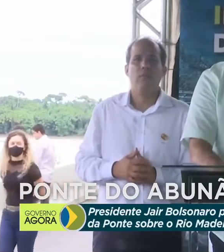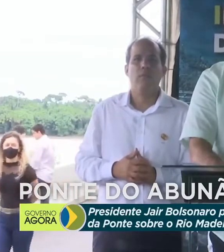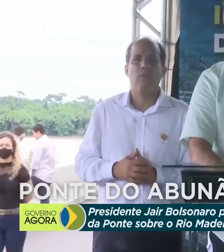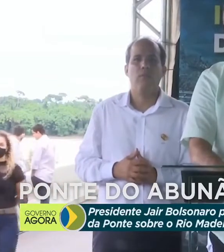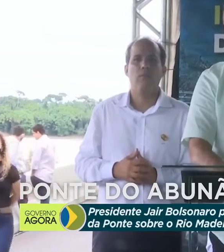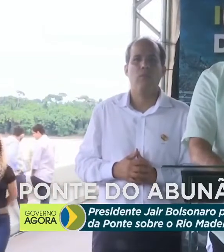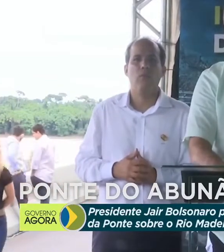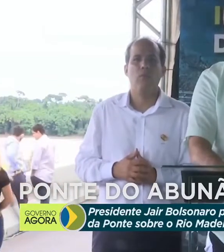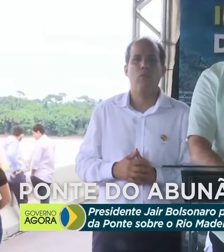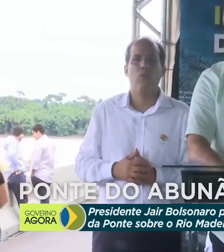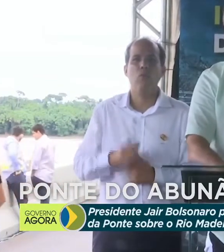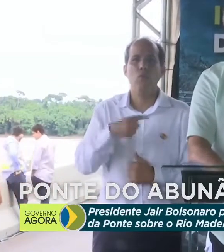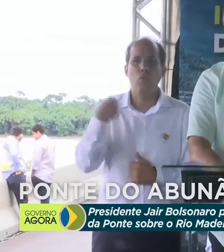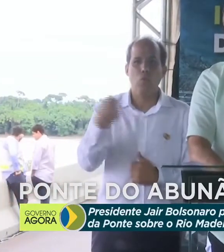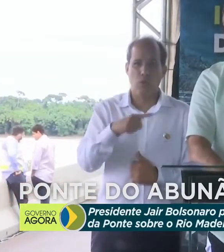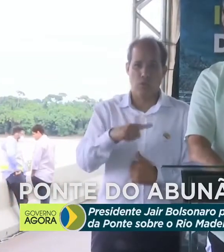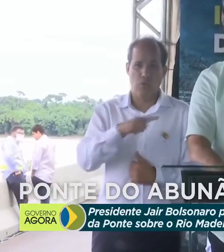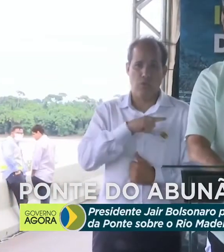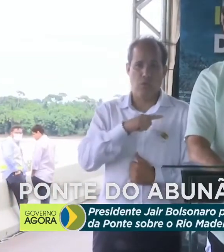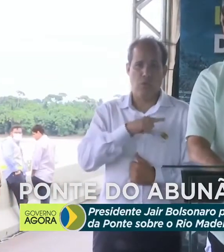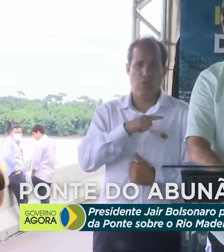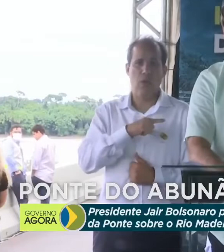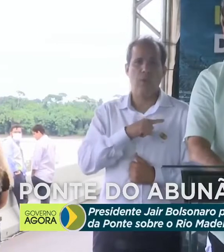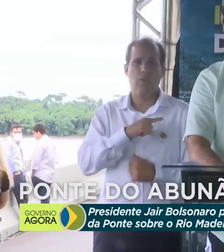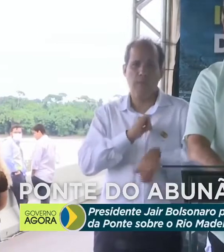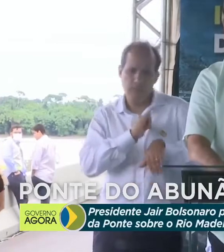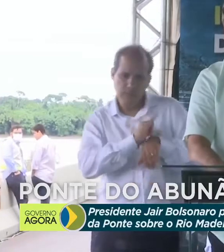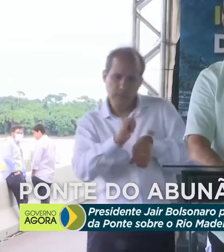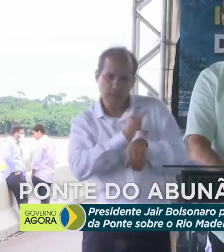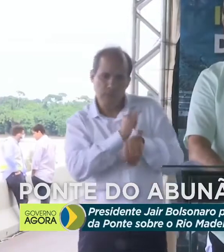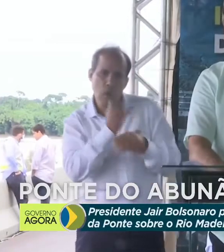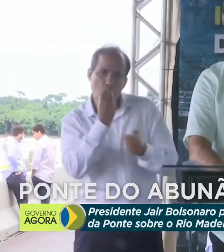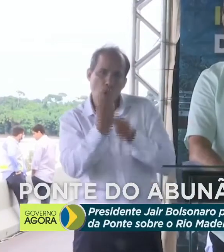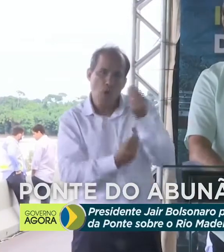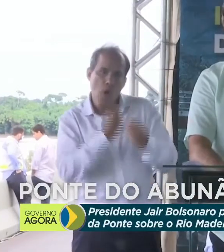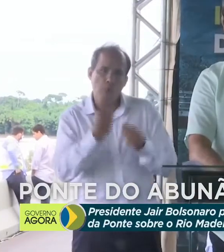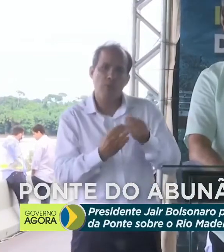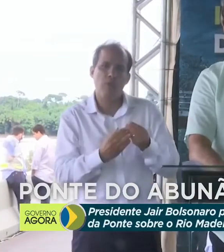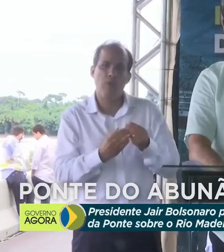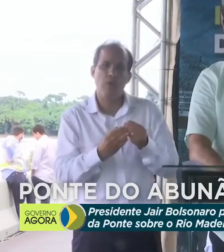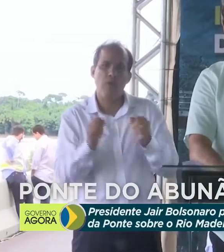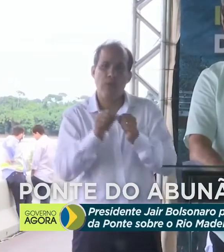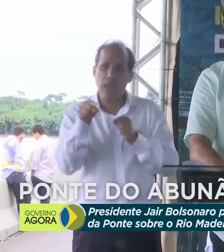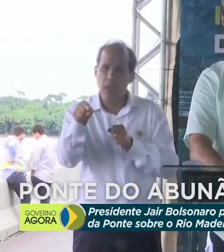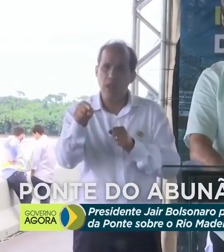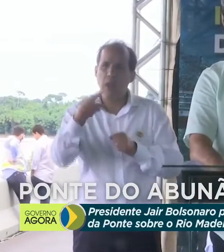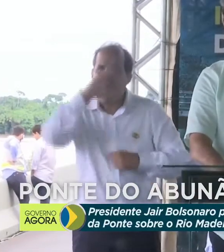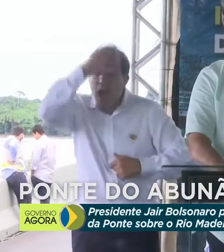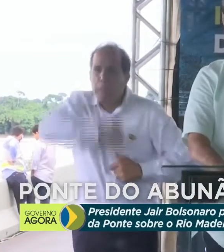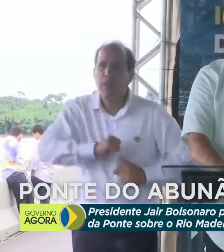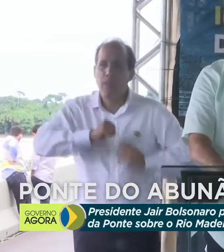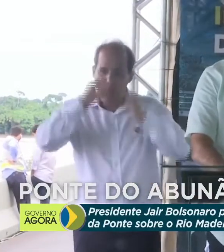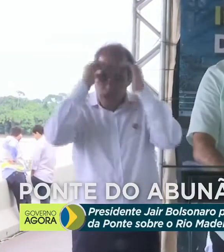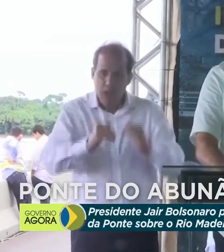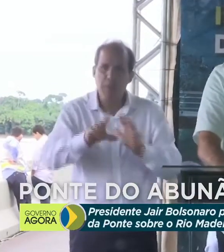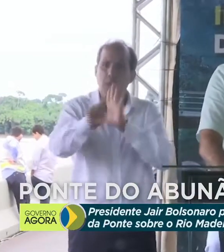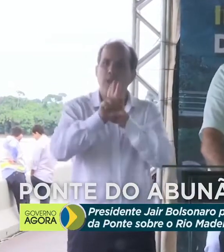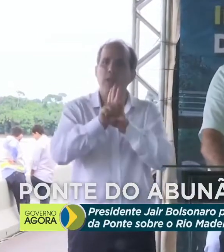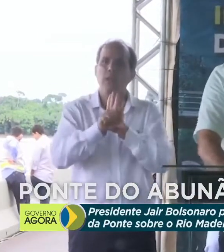Nós temos meios de fazê-los entrar no eixo e respeitar a lei.